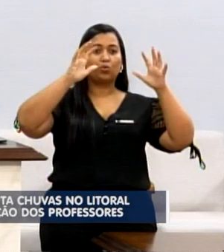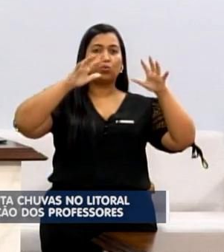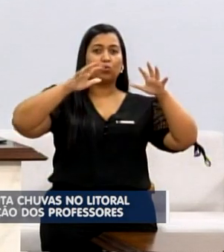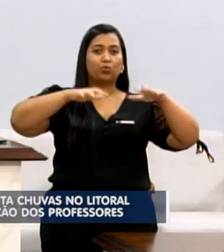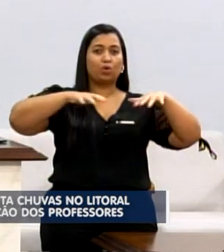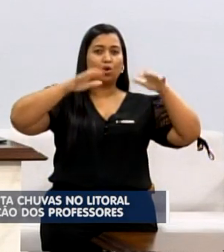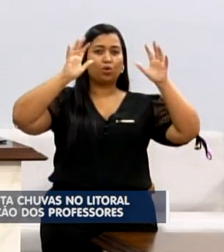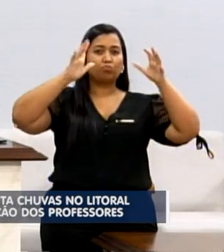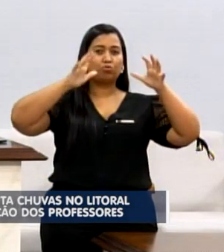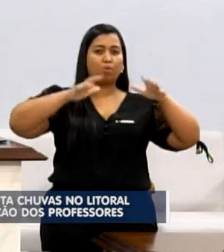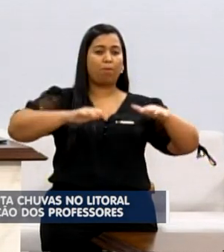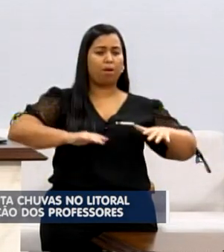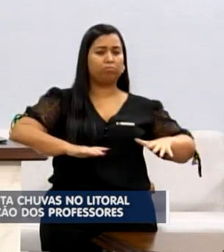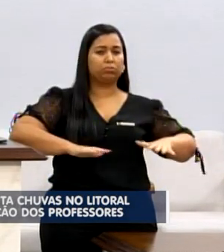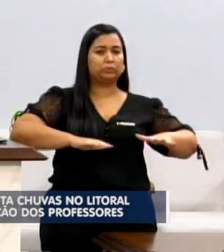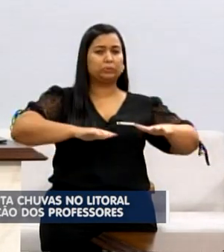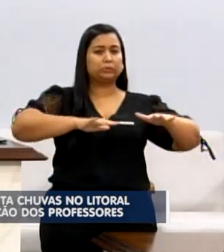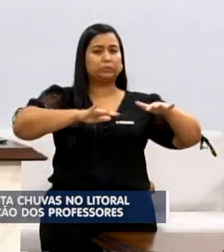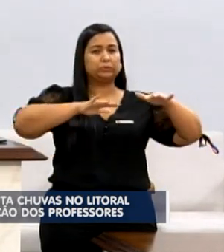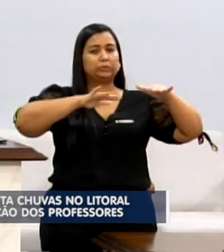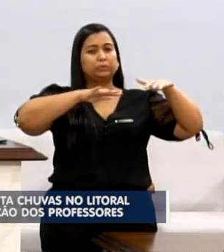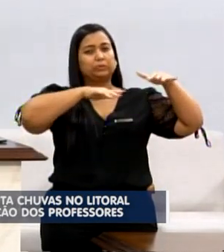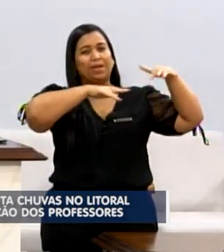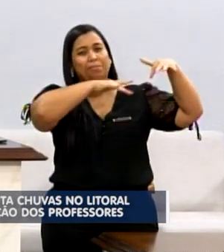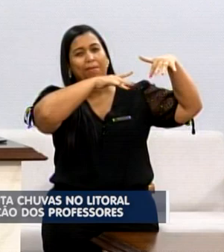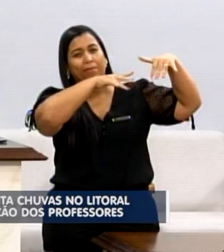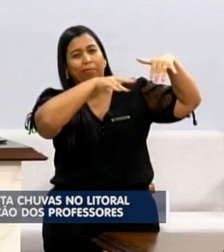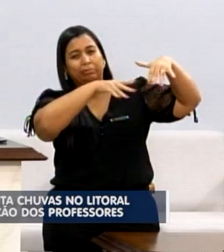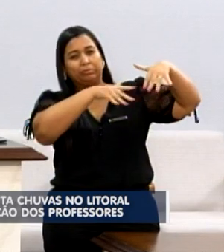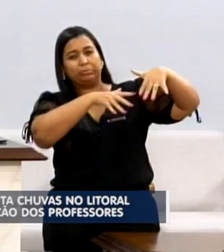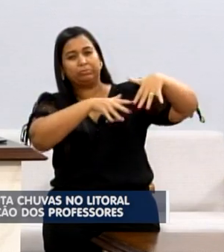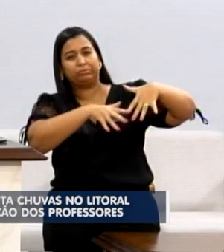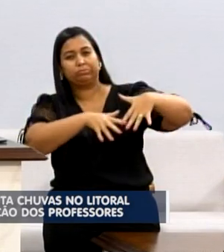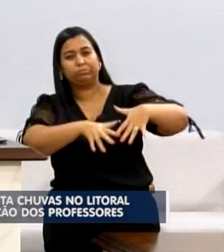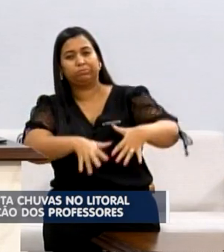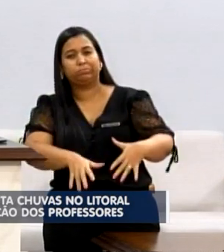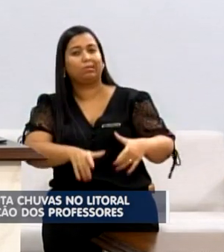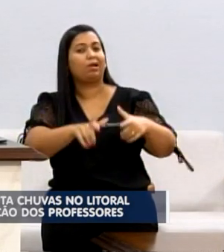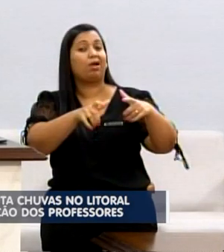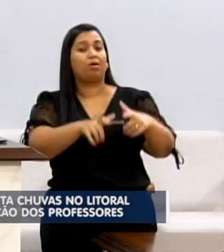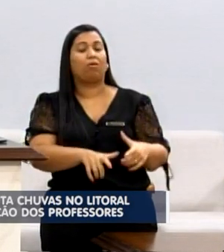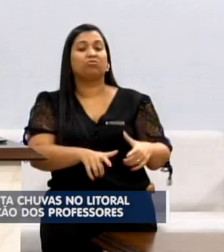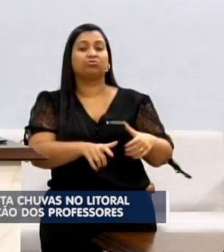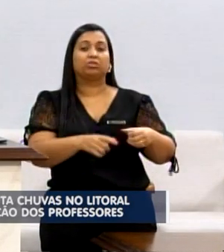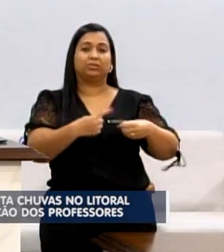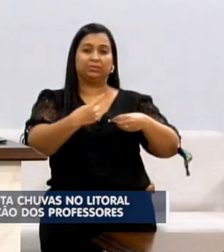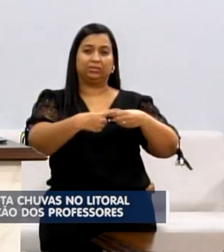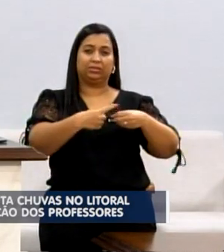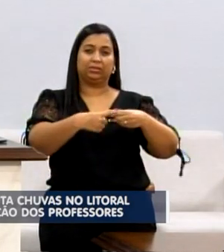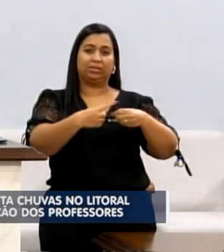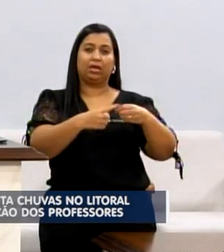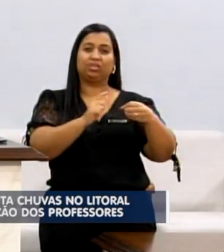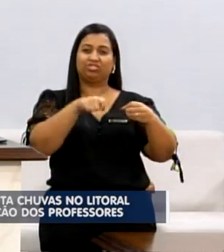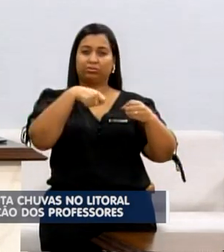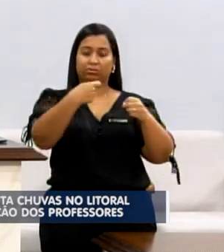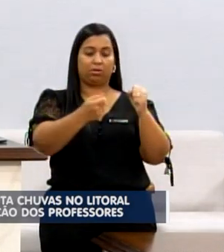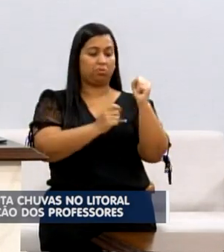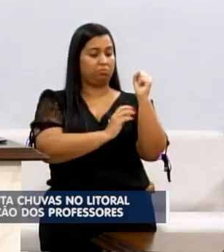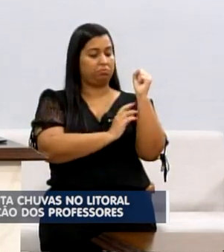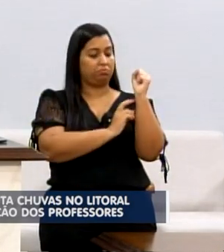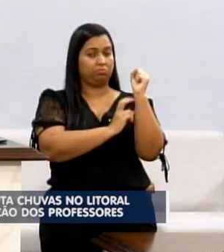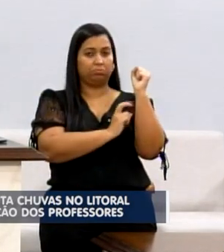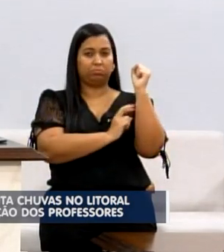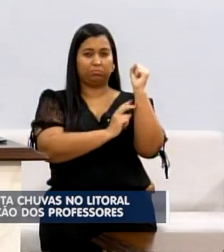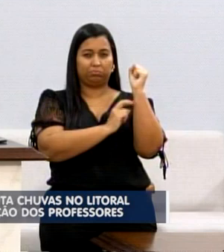população do nosso litoral norte seja assistida pelos governos.